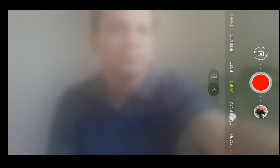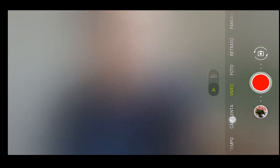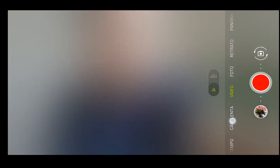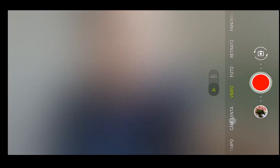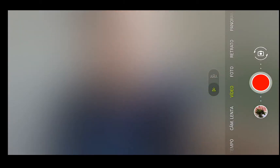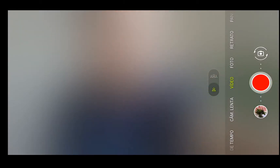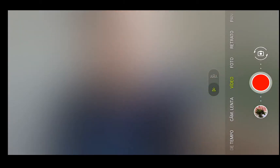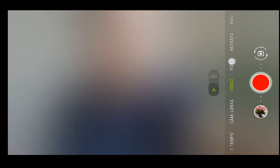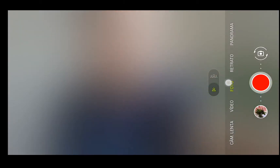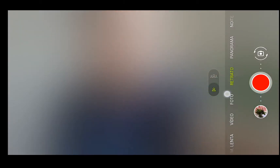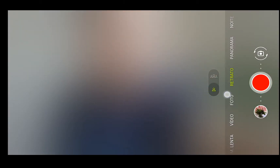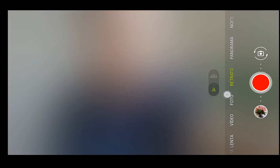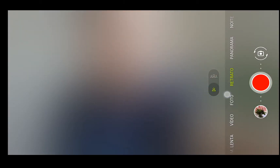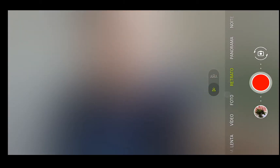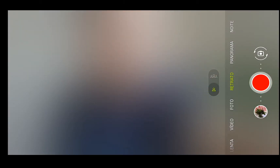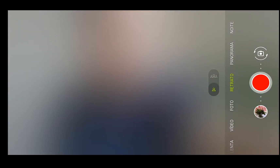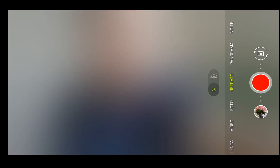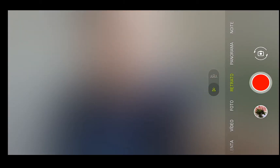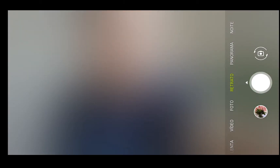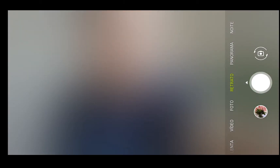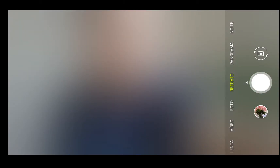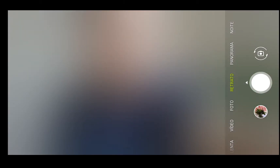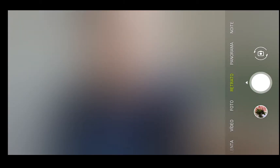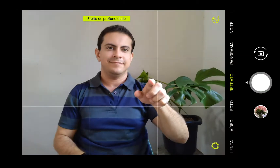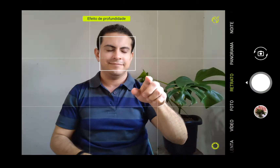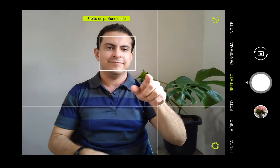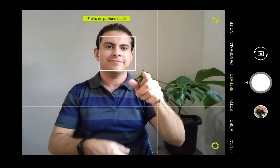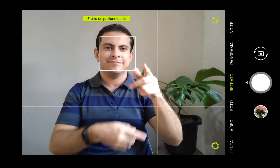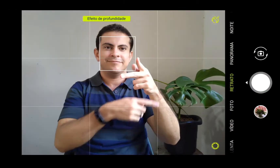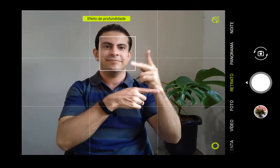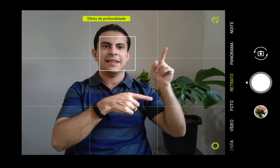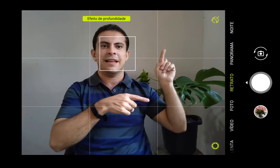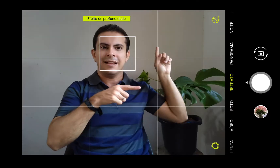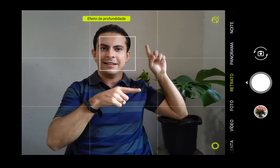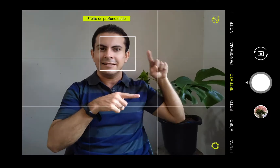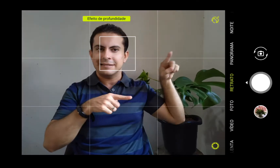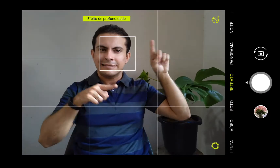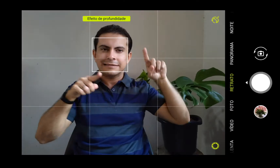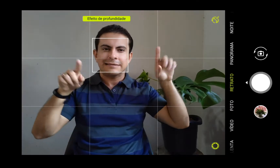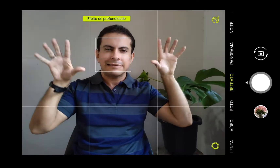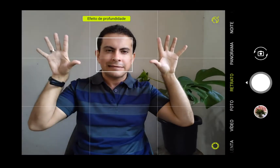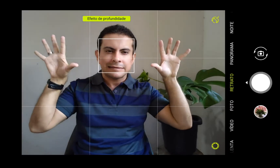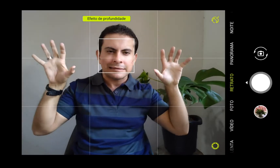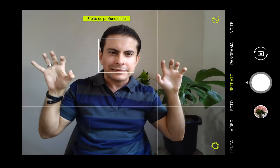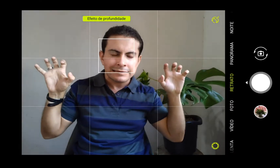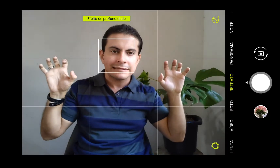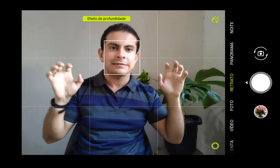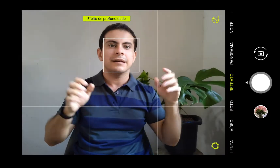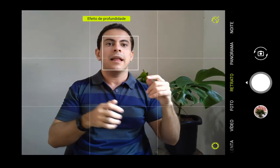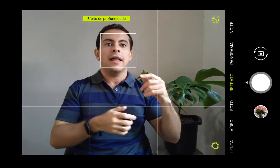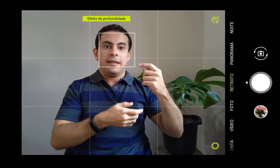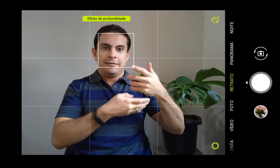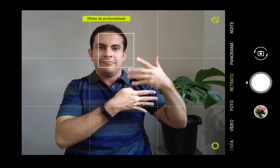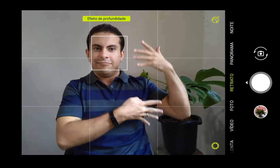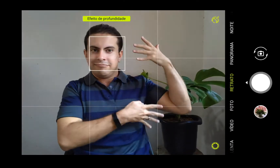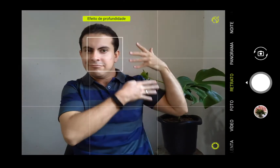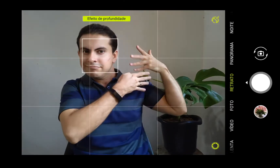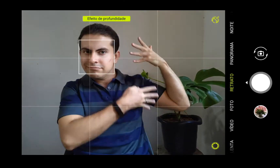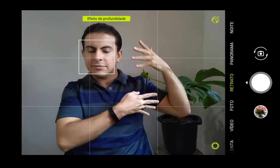queridinho. E o que é bom aqui no modo retrato é que você dá para escolher, né, a profundidade, né, como é que vai